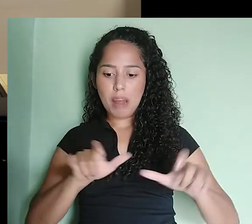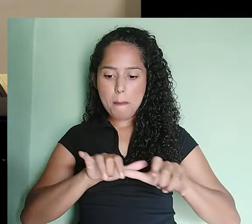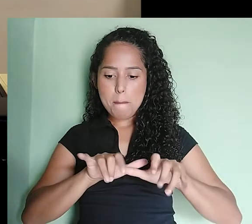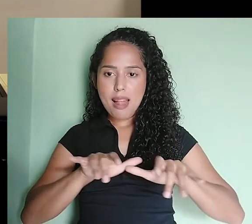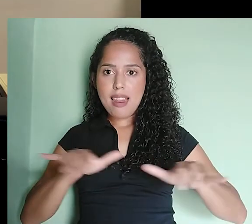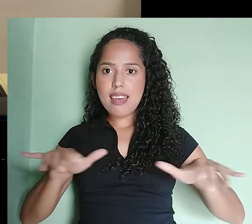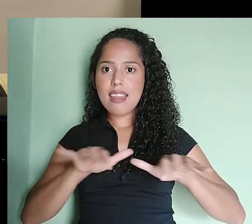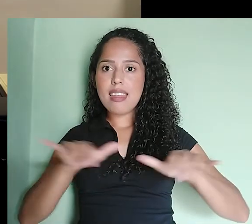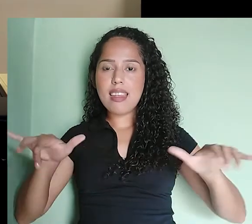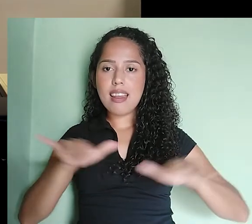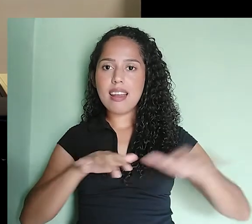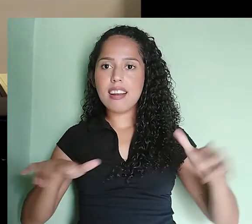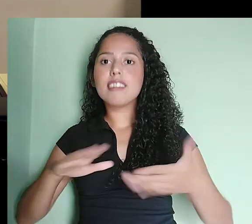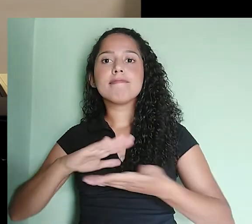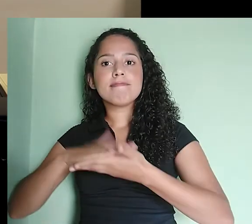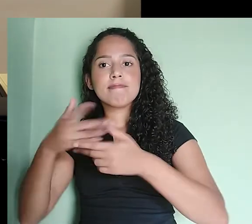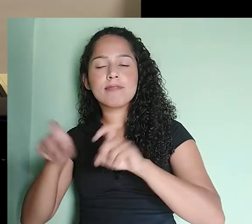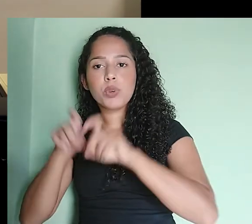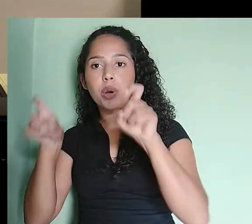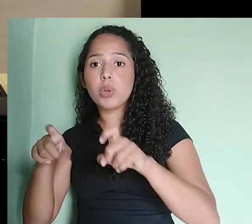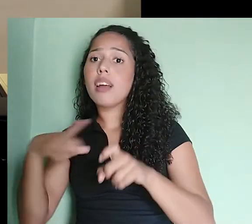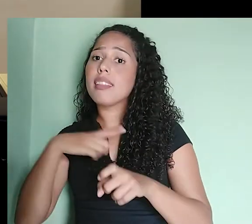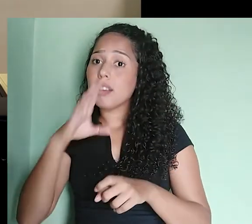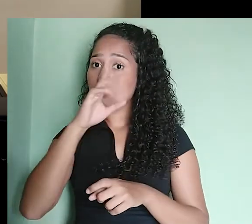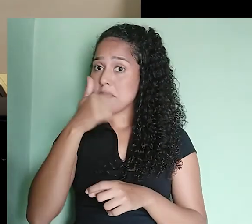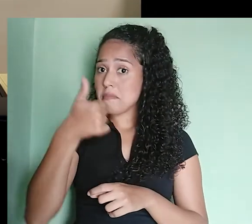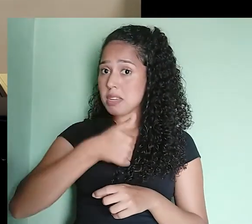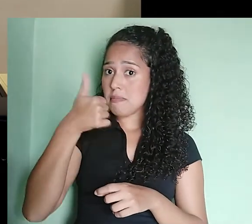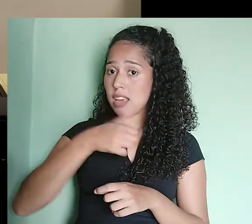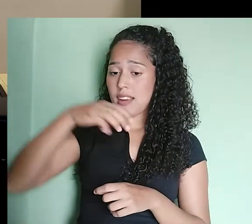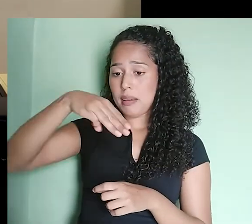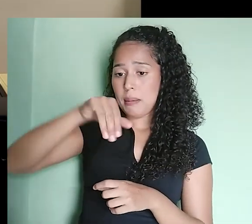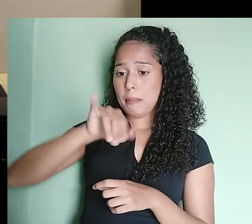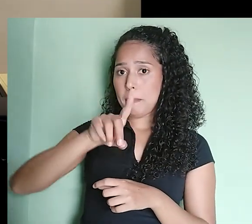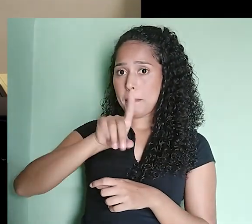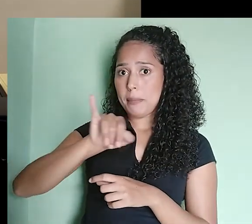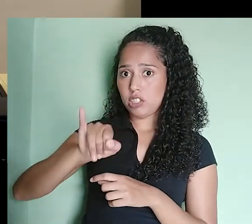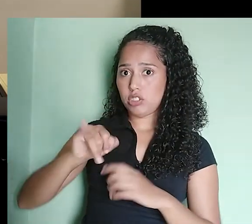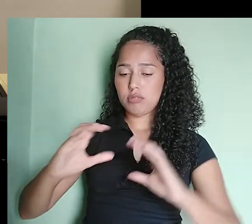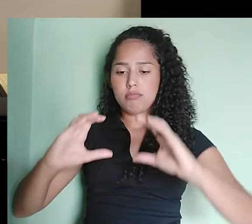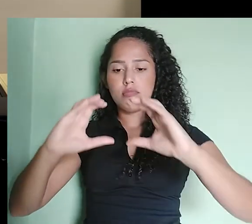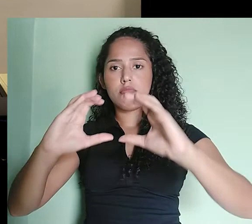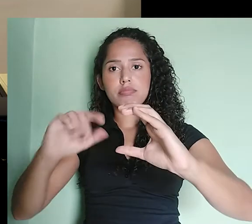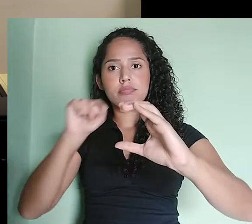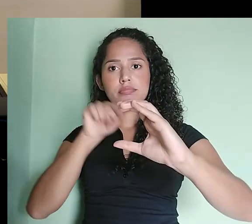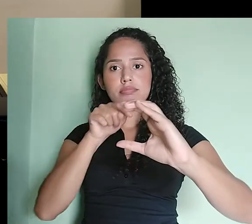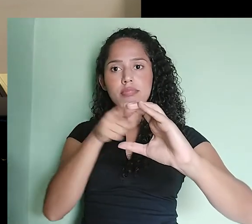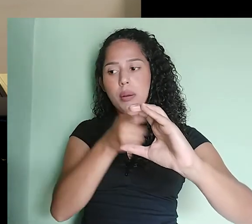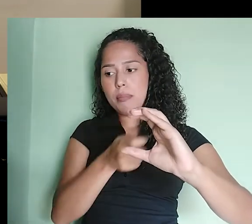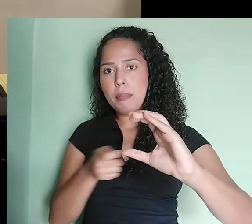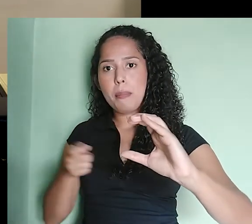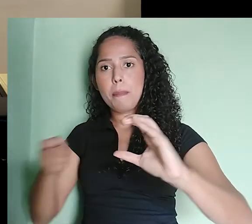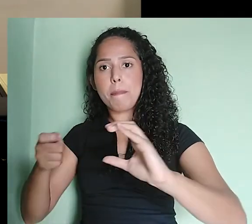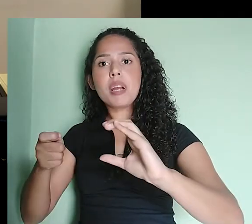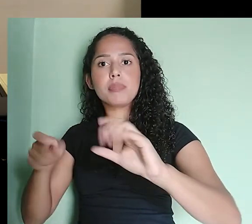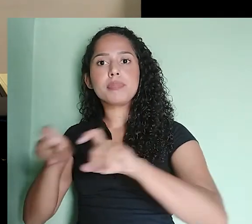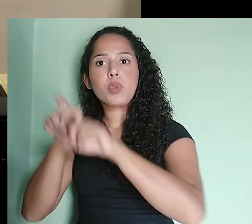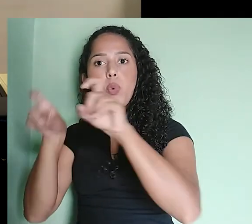delas é através de um cabo MIDI, que eu posso ligar na interface. E a interface levar as informações do teclado para o computador. Ou,